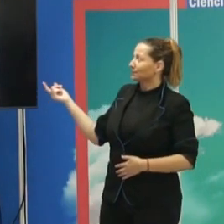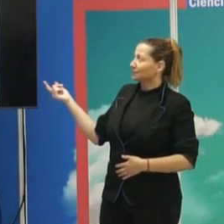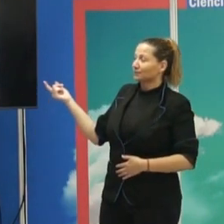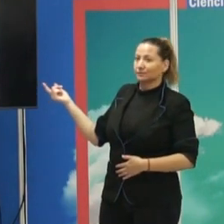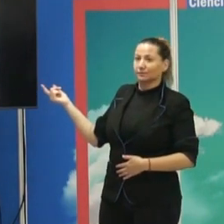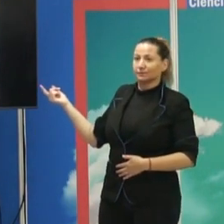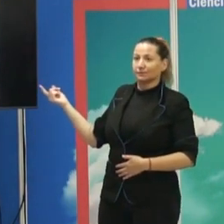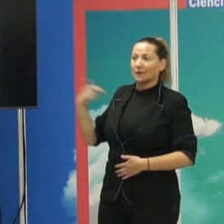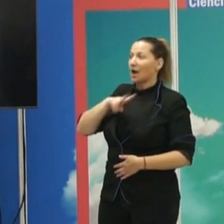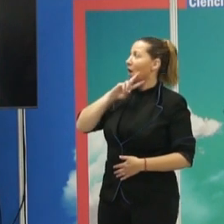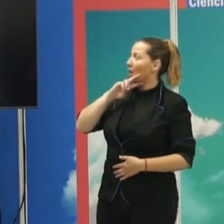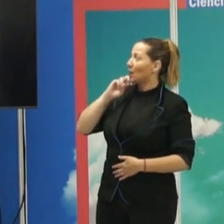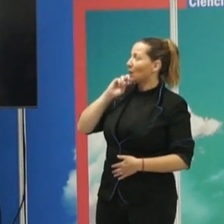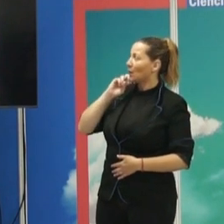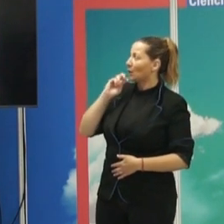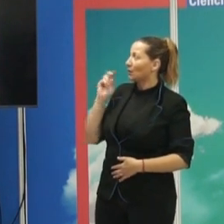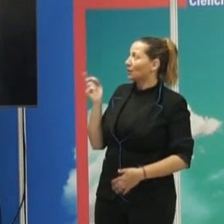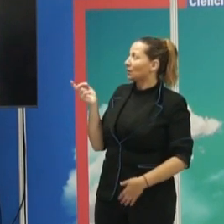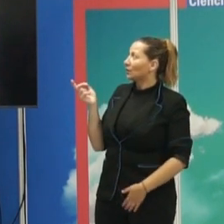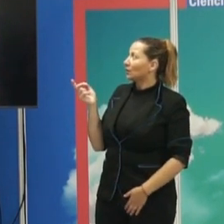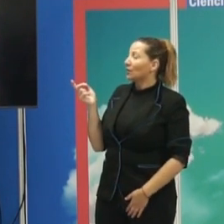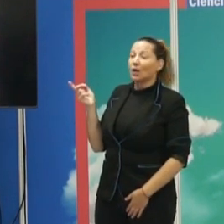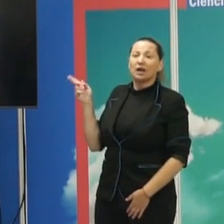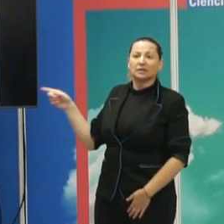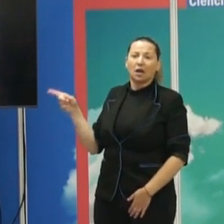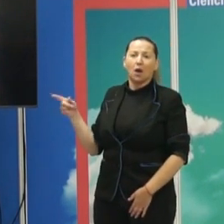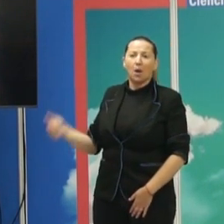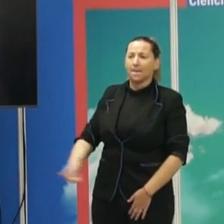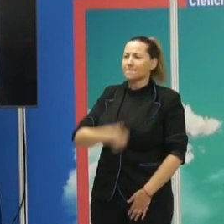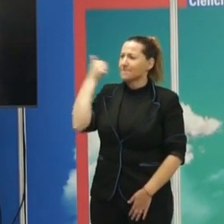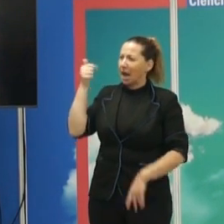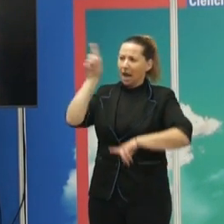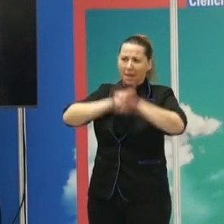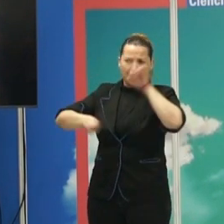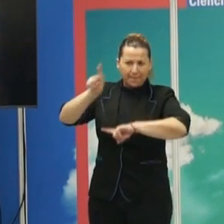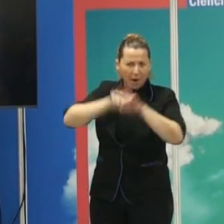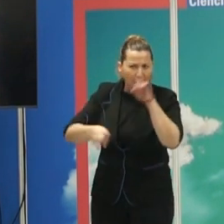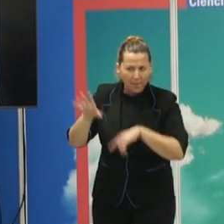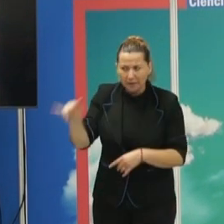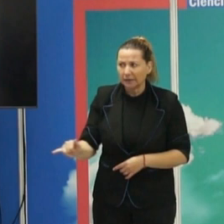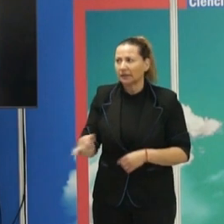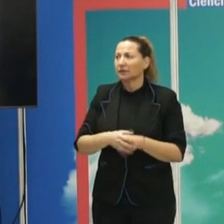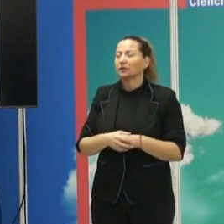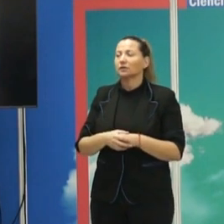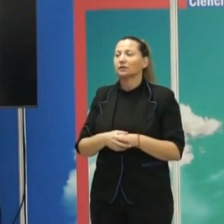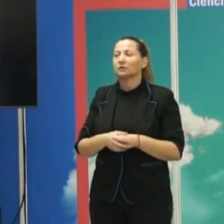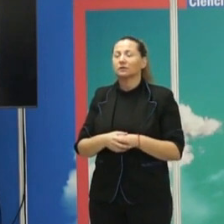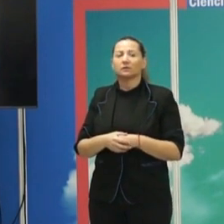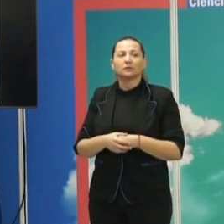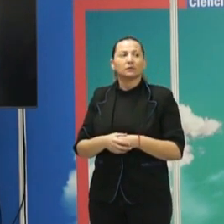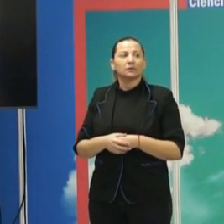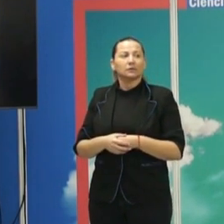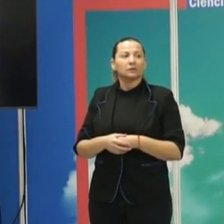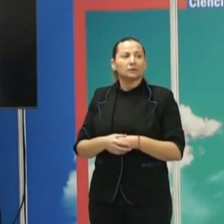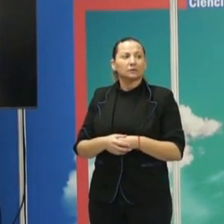los judíos, que sería el grupo étnico quizá más conocido, uno de los más problemáticos en cuanto a la complejidad que entraña estudiarlo.